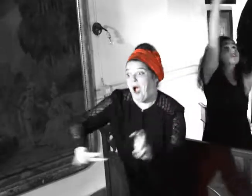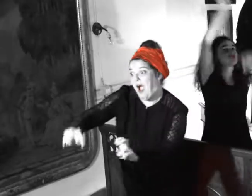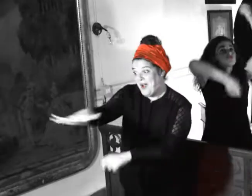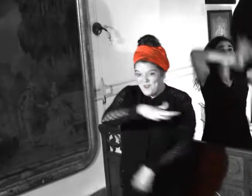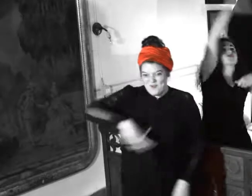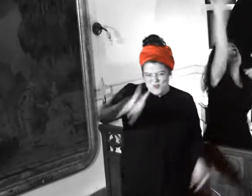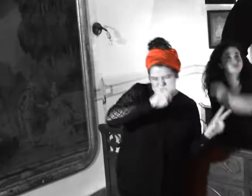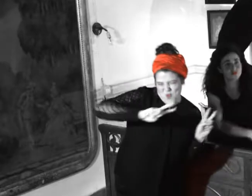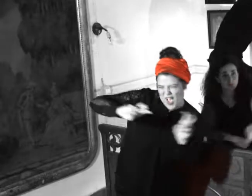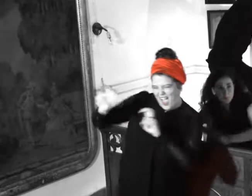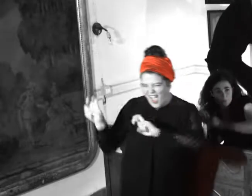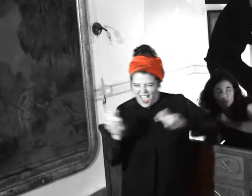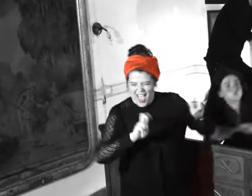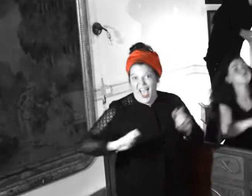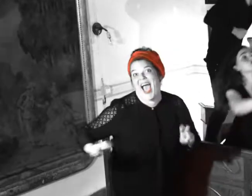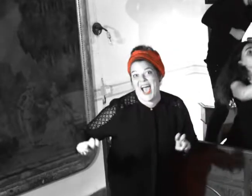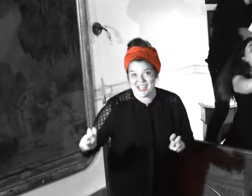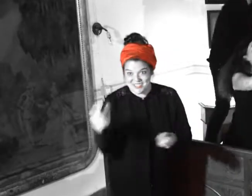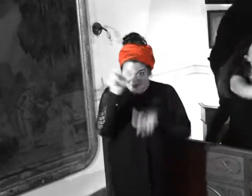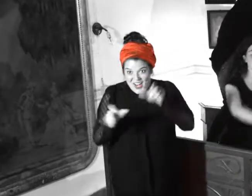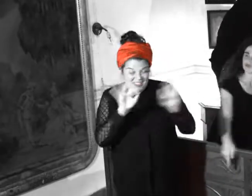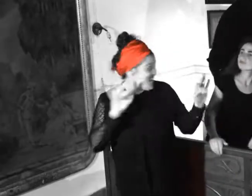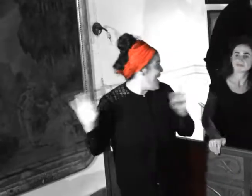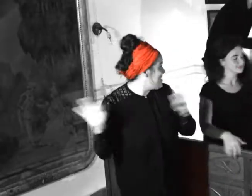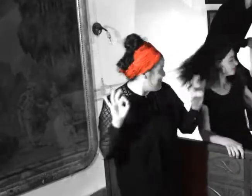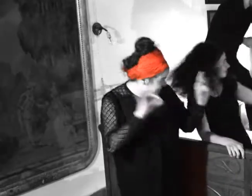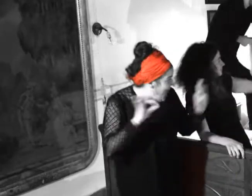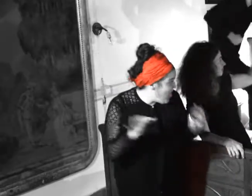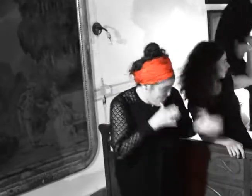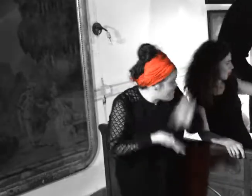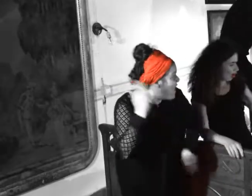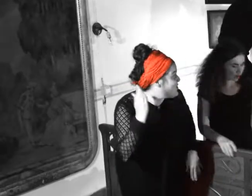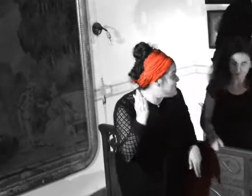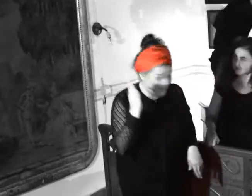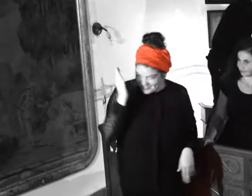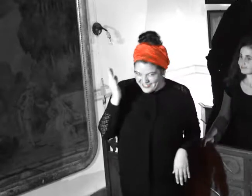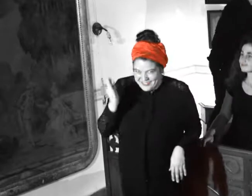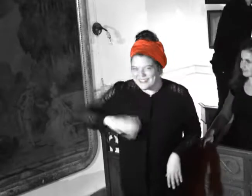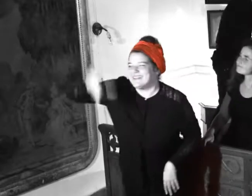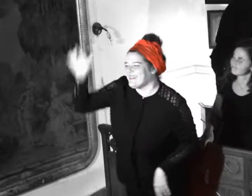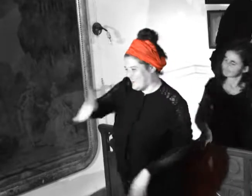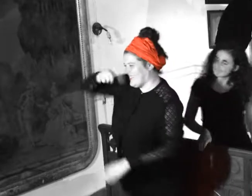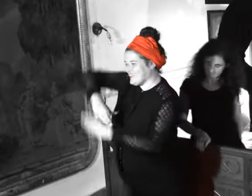encuentro por rutas nuevas, tripulantes todo en marcha pa' acercar Carpintero,